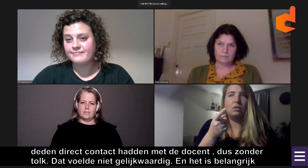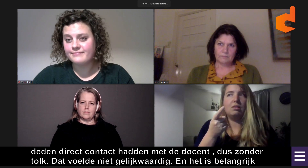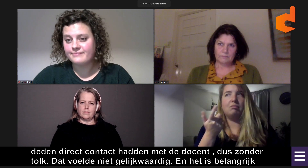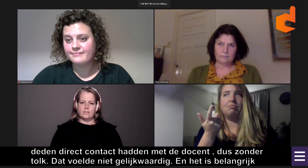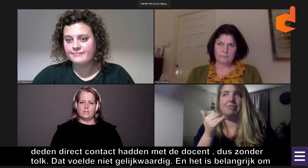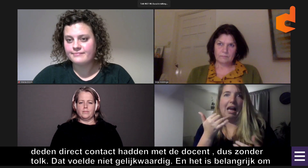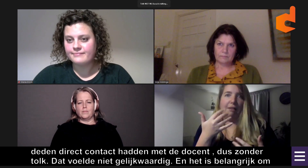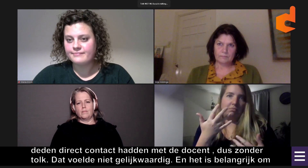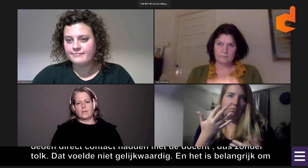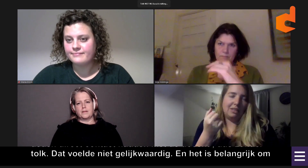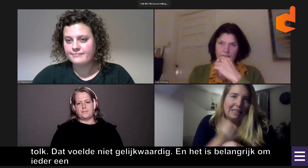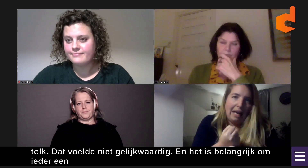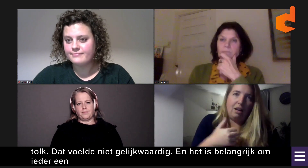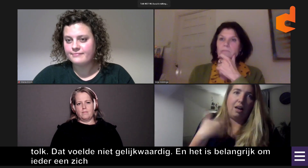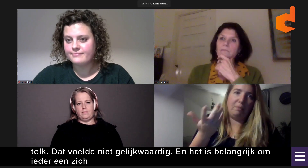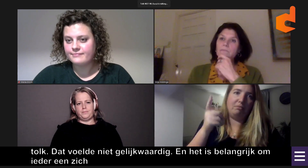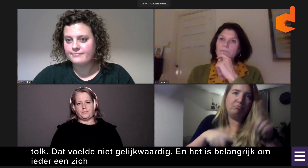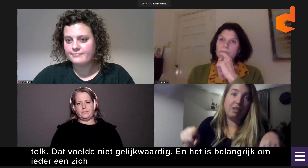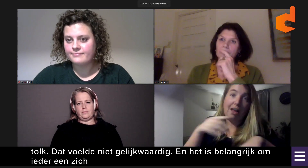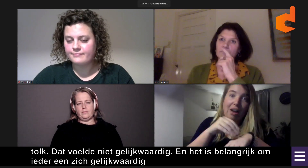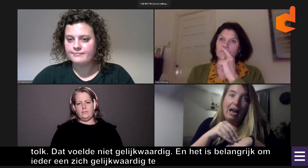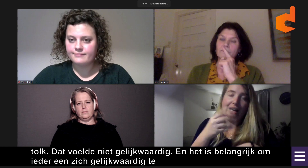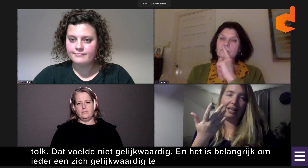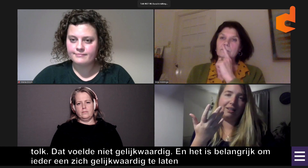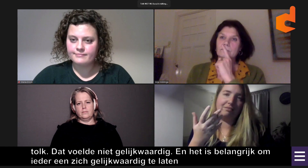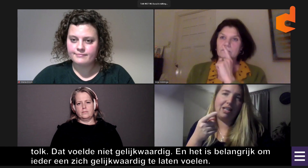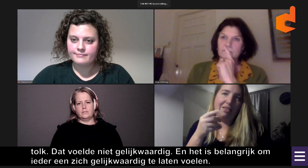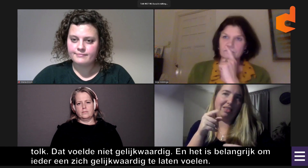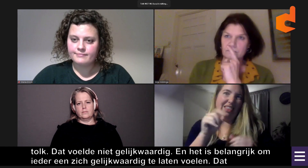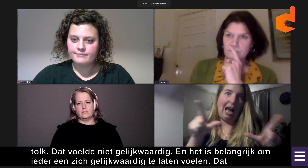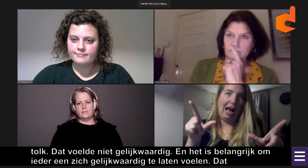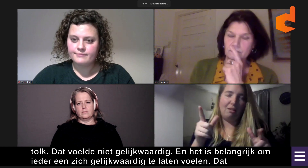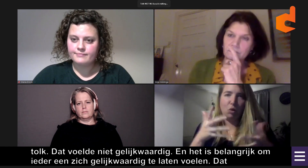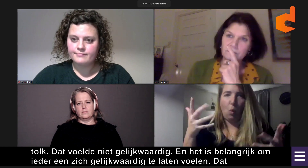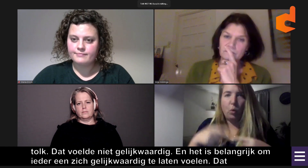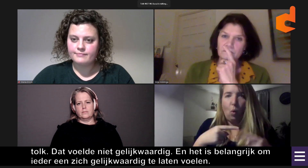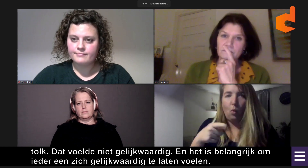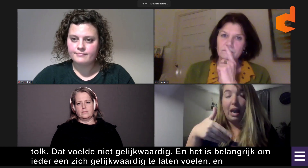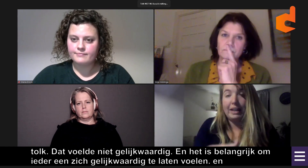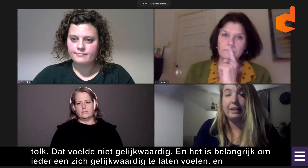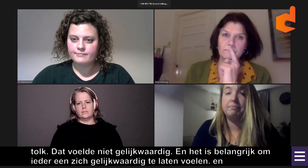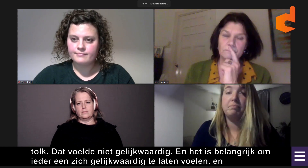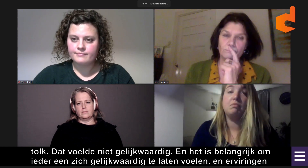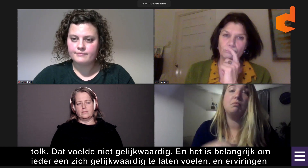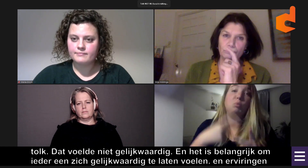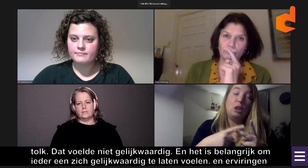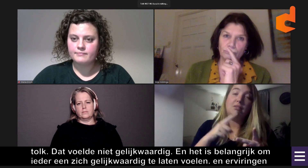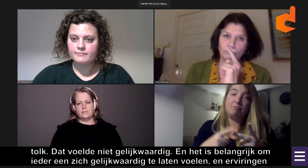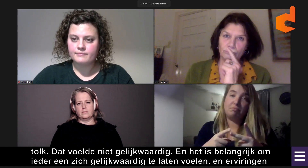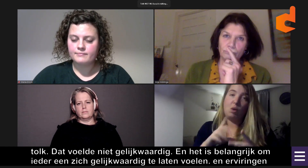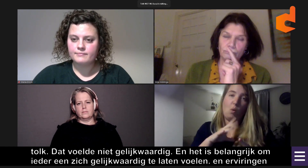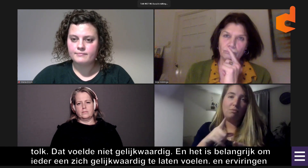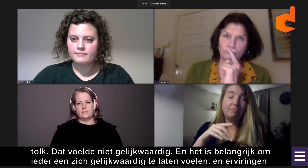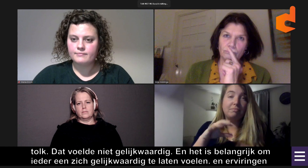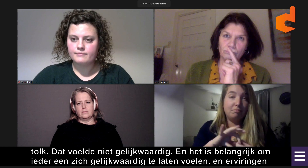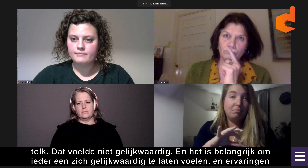Omdat dan ook ervaringen gaan verschillen van elkaar. En zeker zijn de ervaringen heel verschillend per leerling. En daarin speelt taal dus